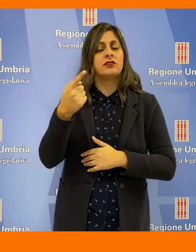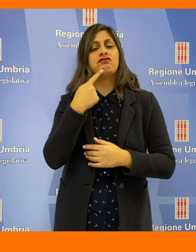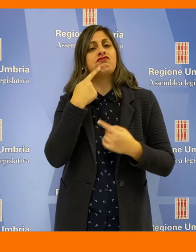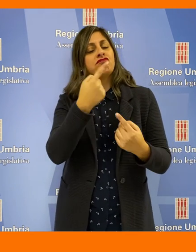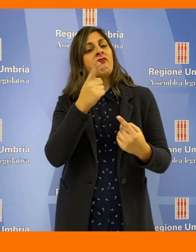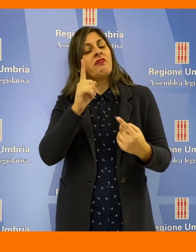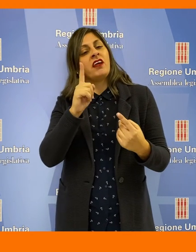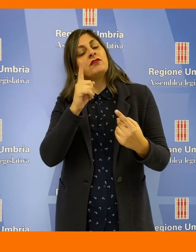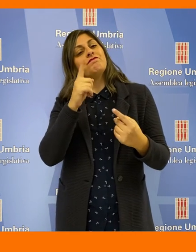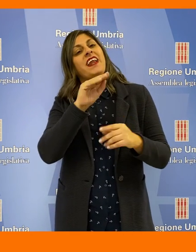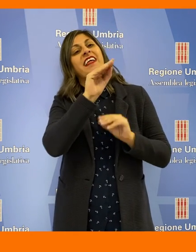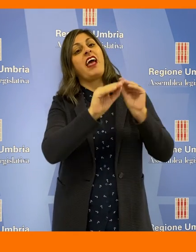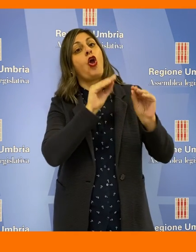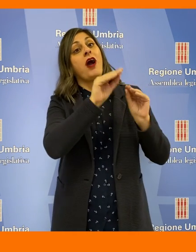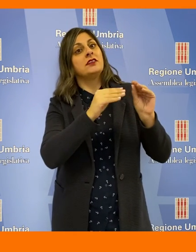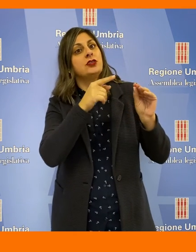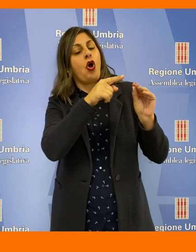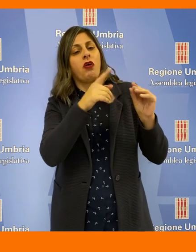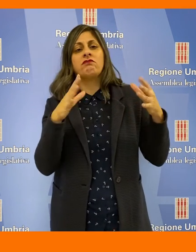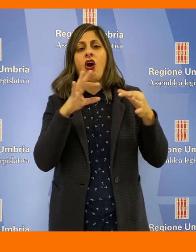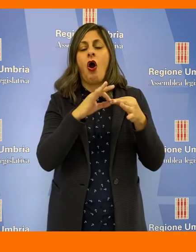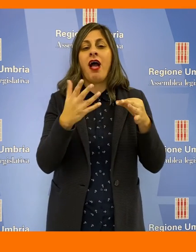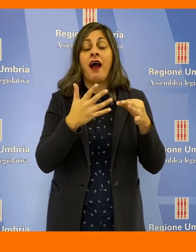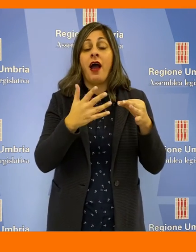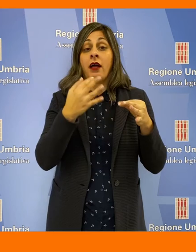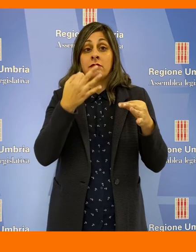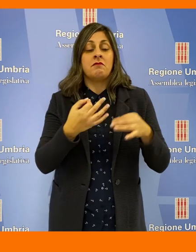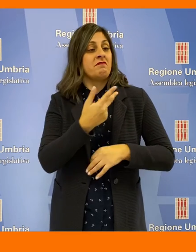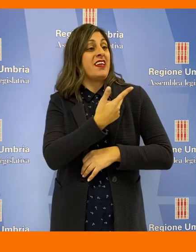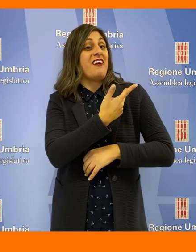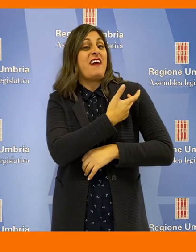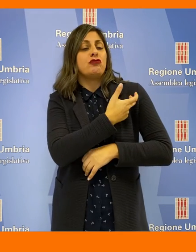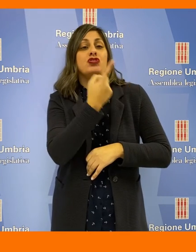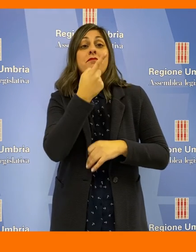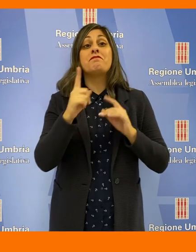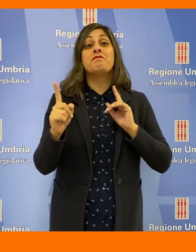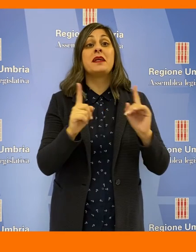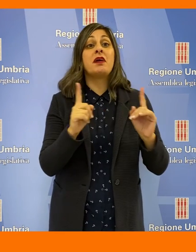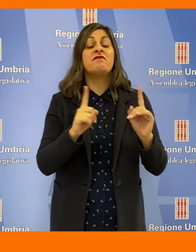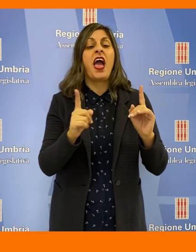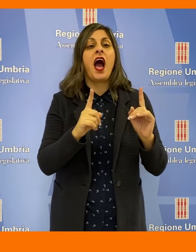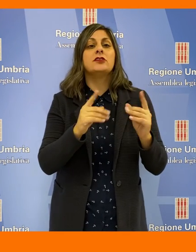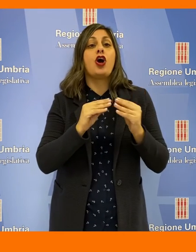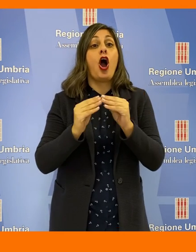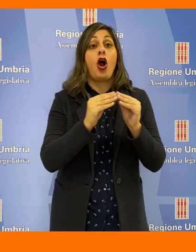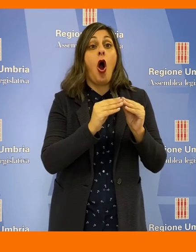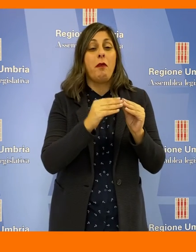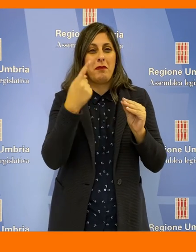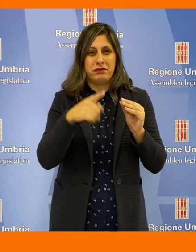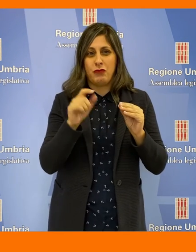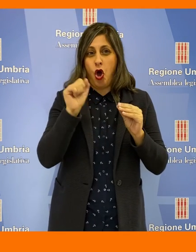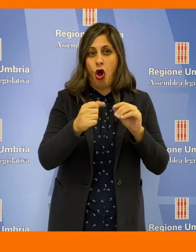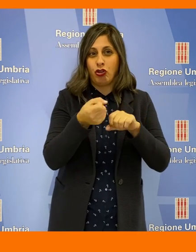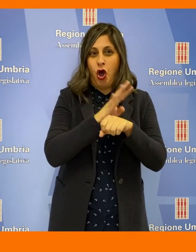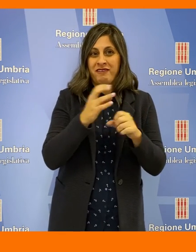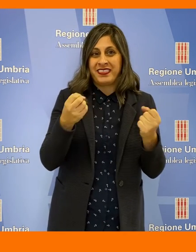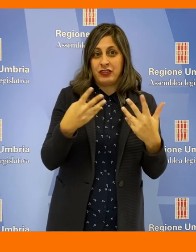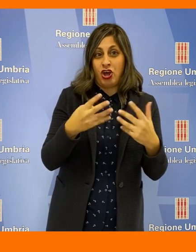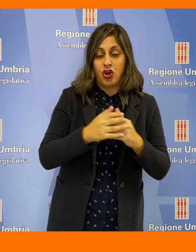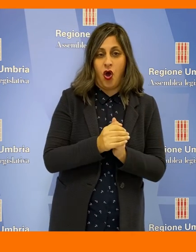la presentazione di una interrogazione in merito alla somministrazione della prima fase del vaccino anti-Covid-19. Nello